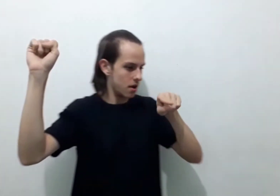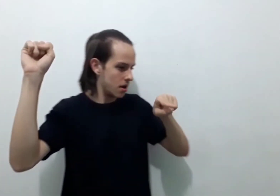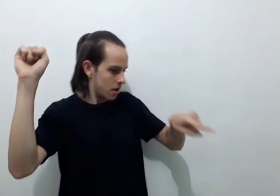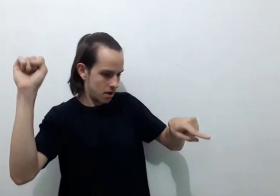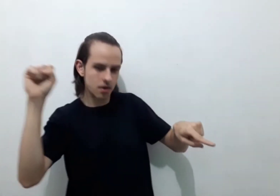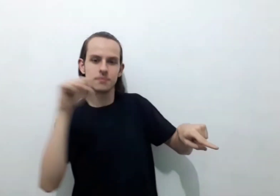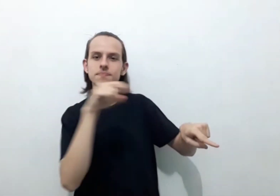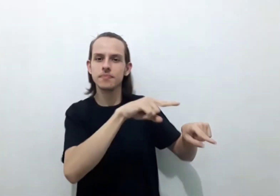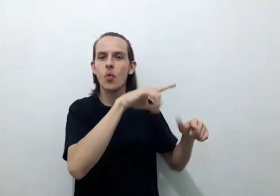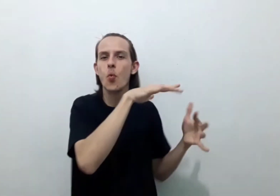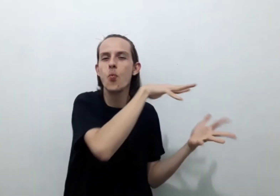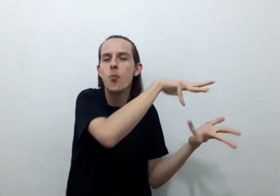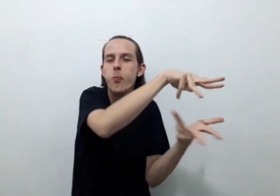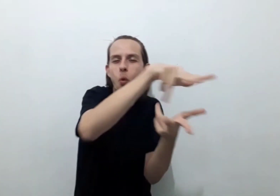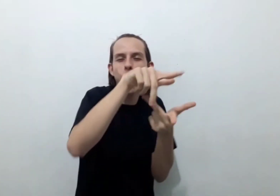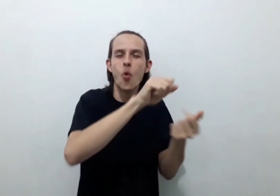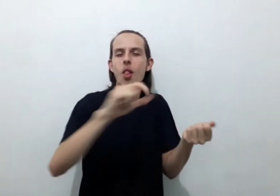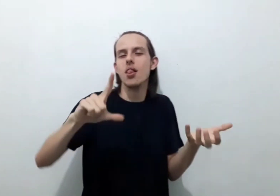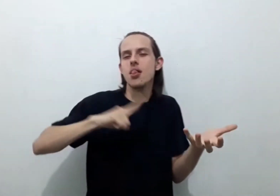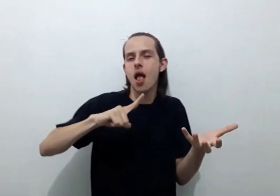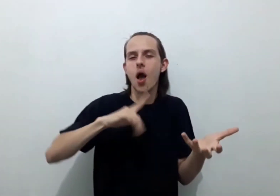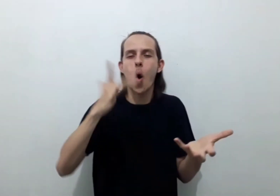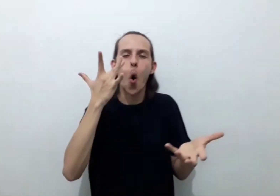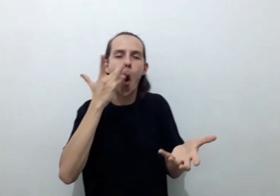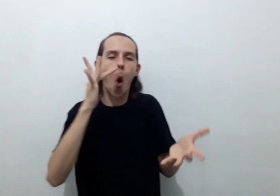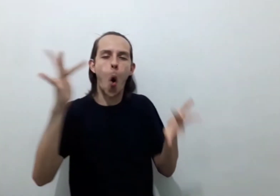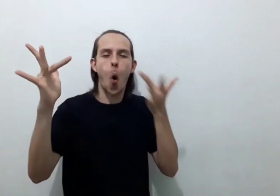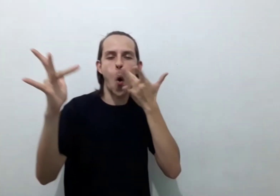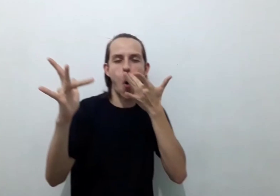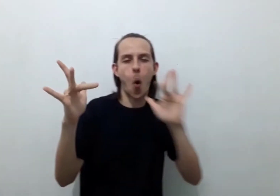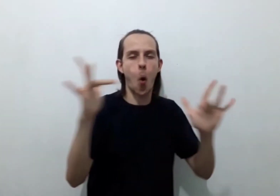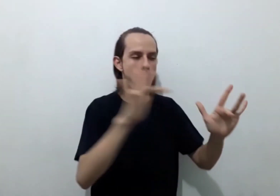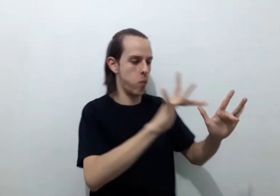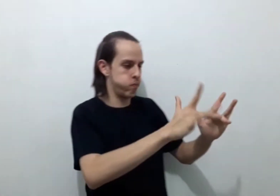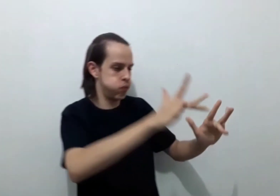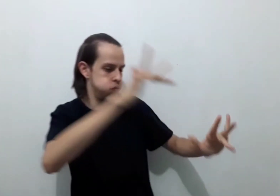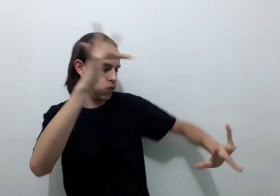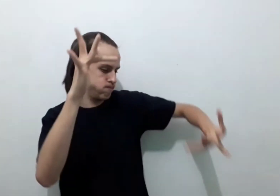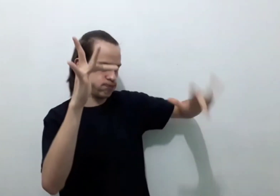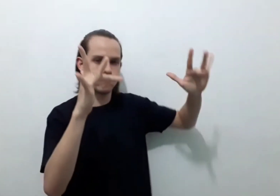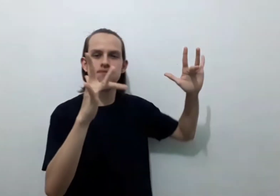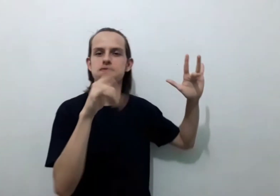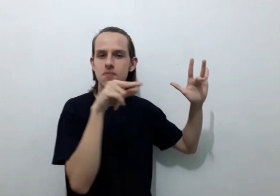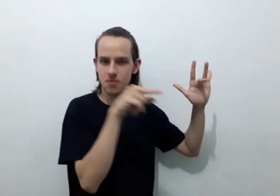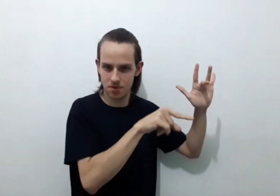Todo o ouro do mundo É um punhado de areia diante dela